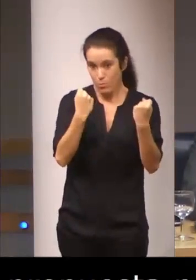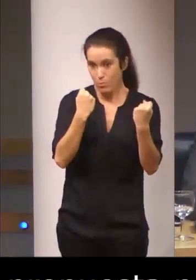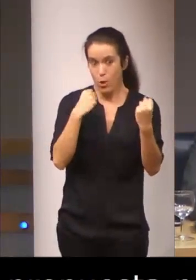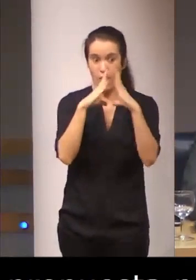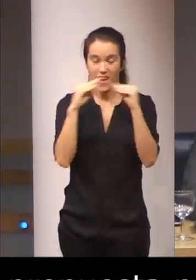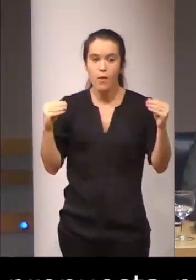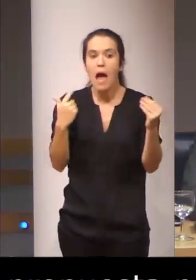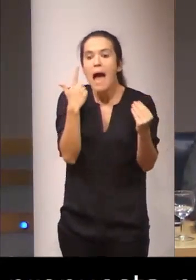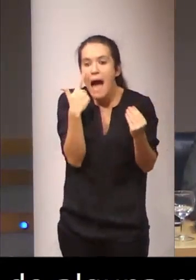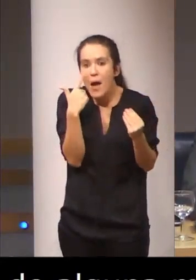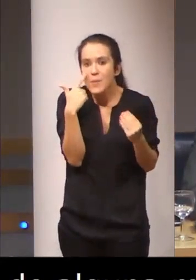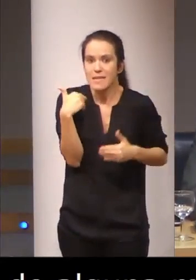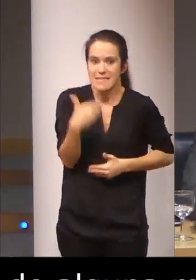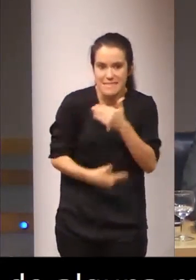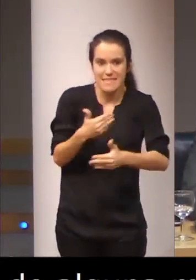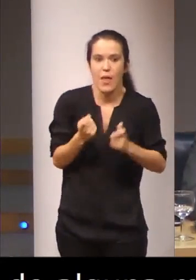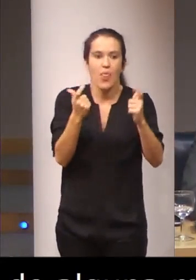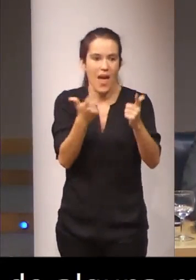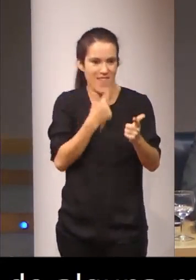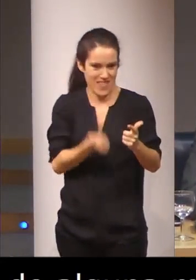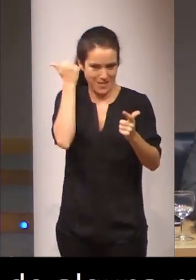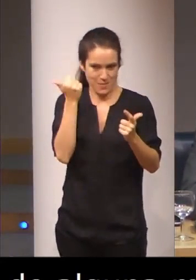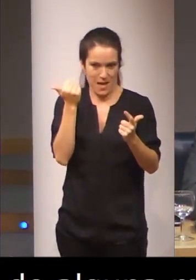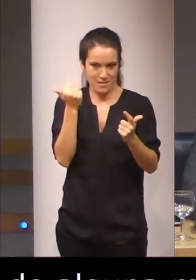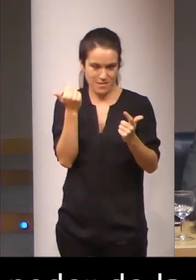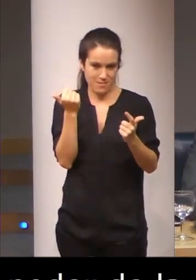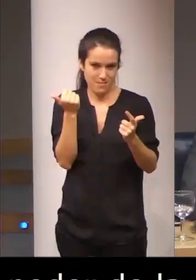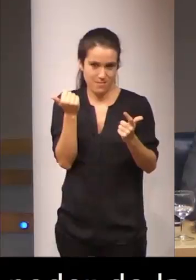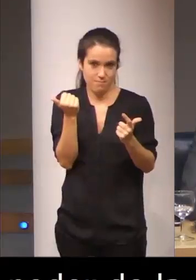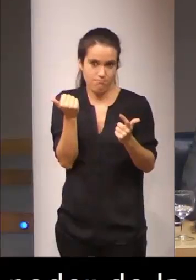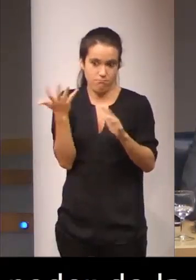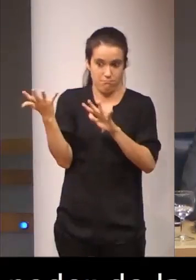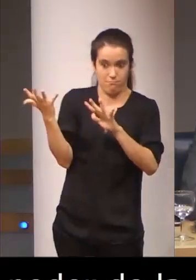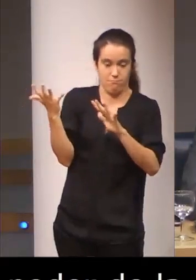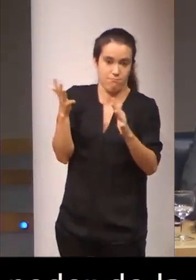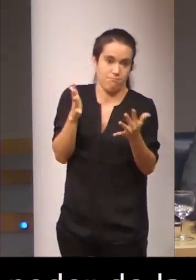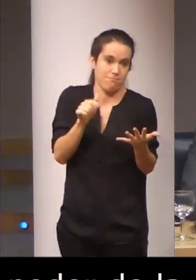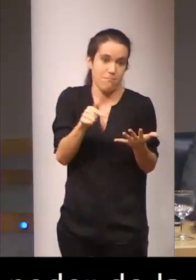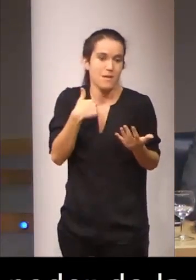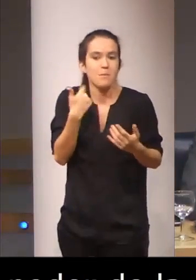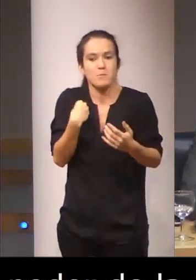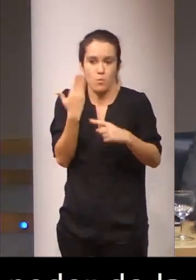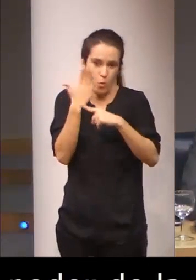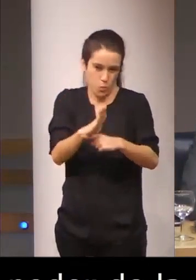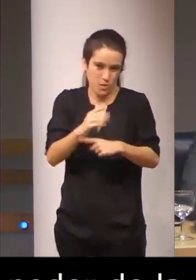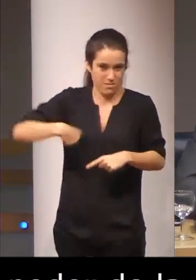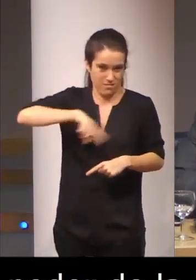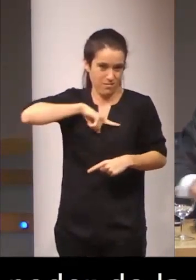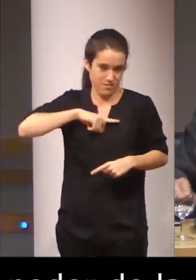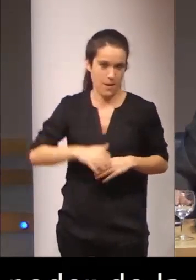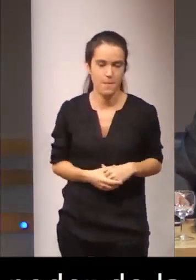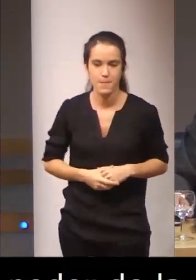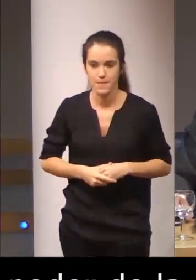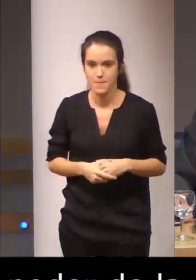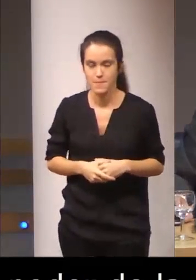de Andalucía, de alguna manera facilite estas propuestas que nosotros hacemos desde